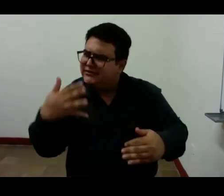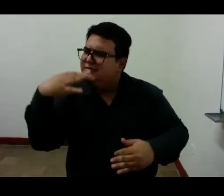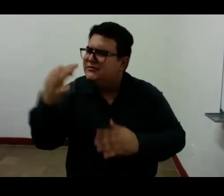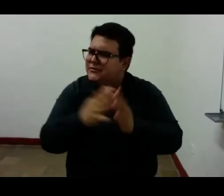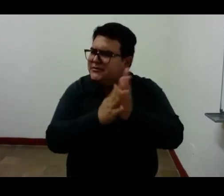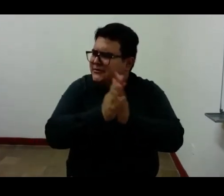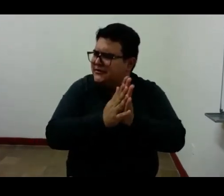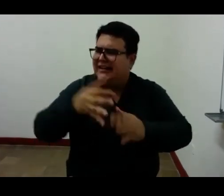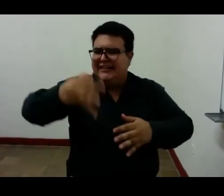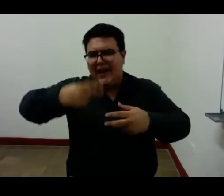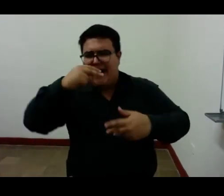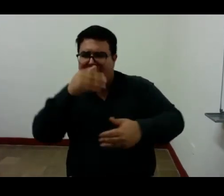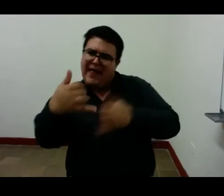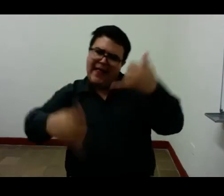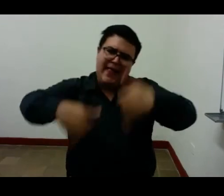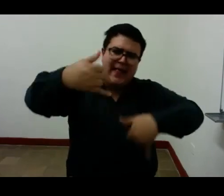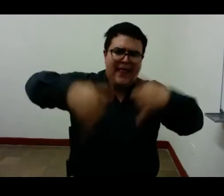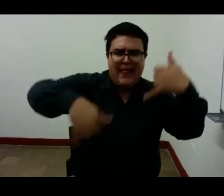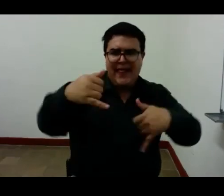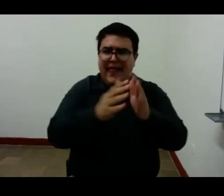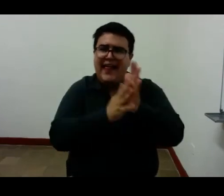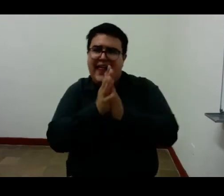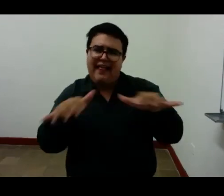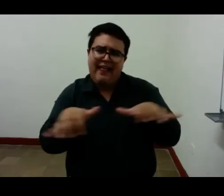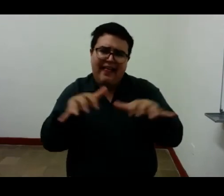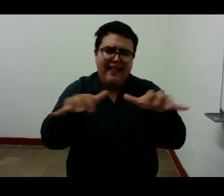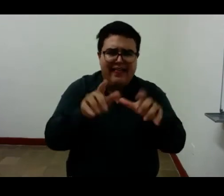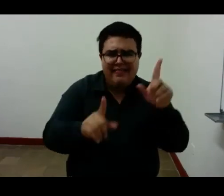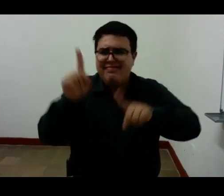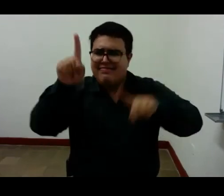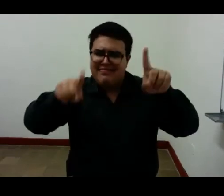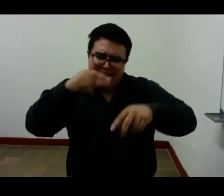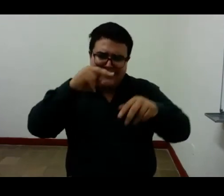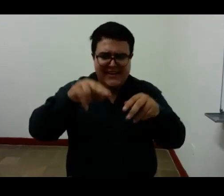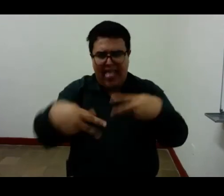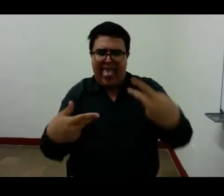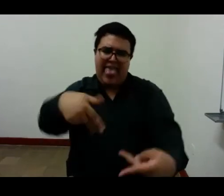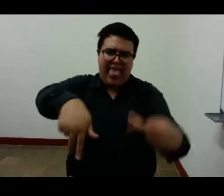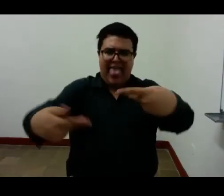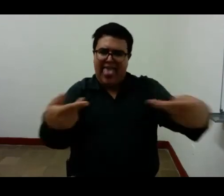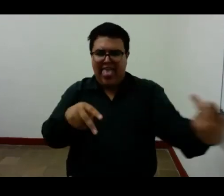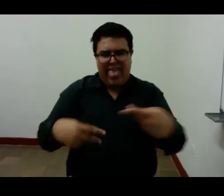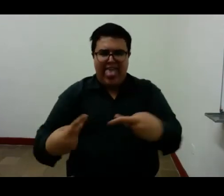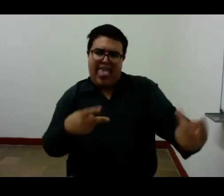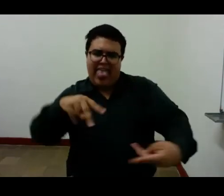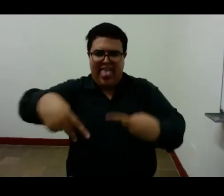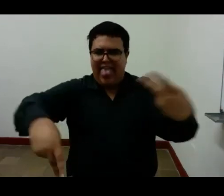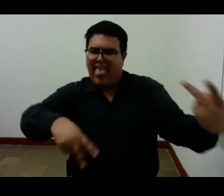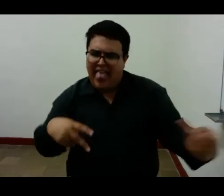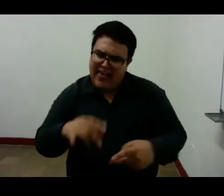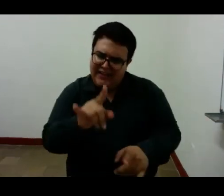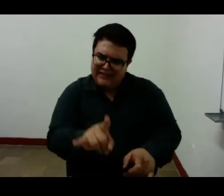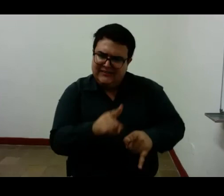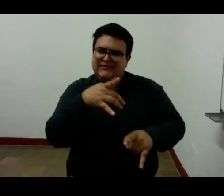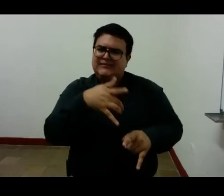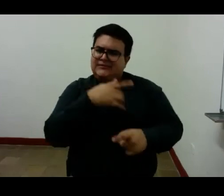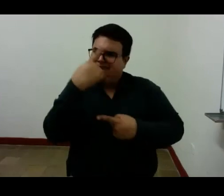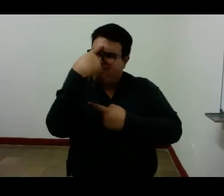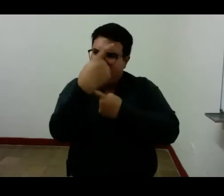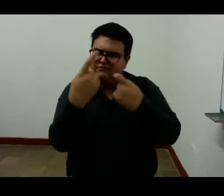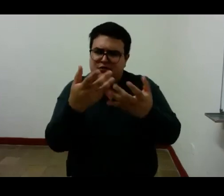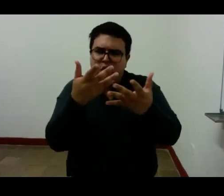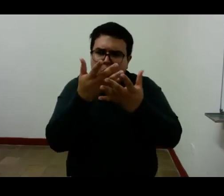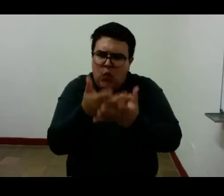soldaditos de plomo patas arriba y hay algún argumento con solidez lógica y